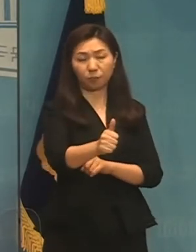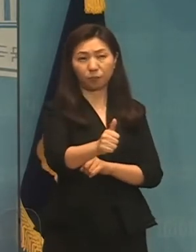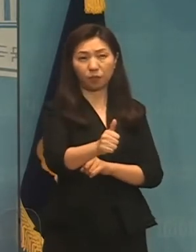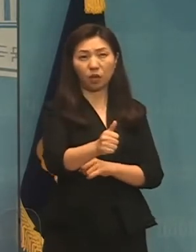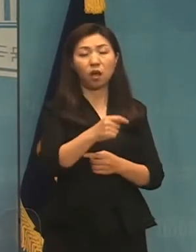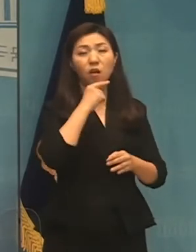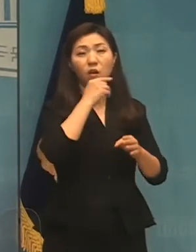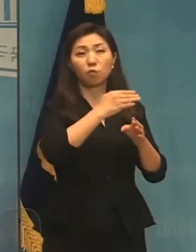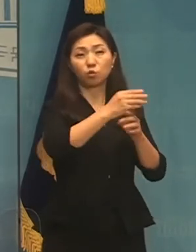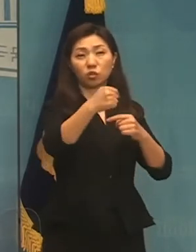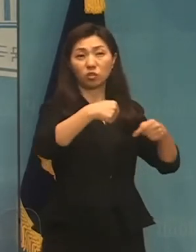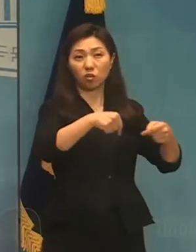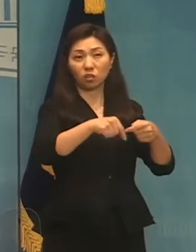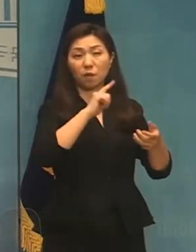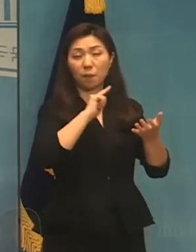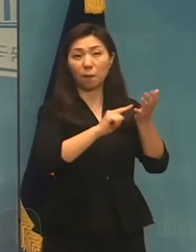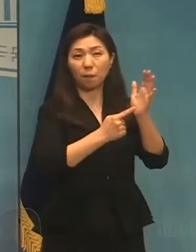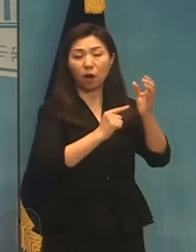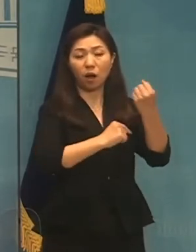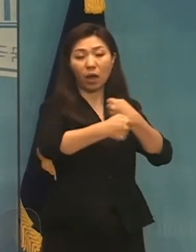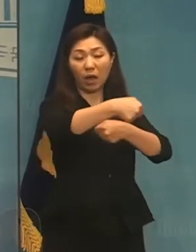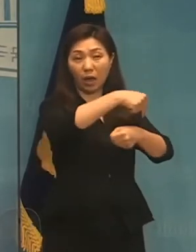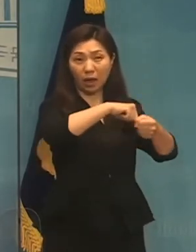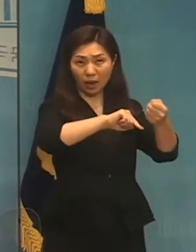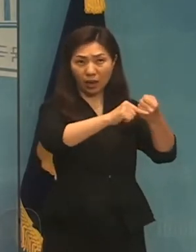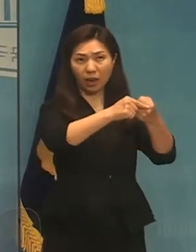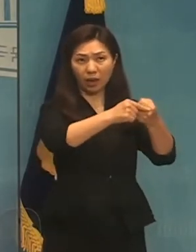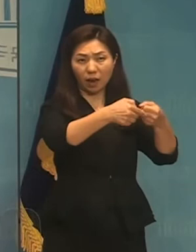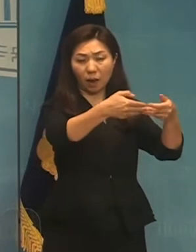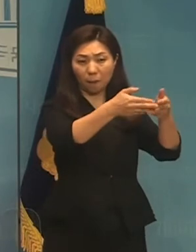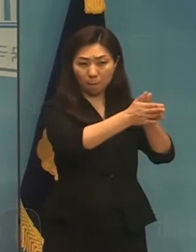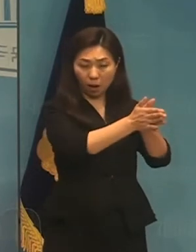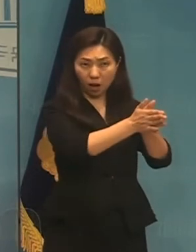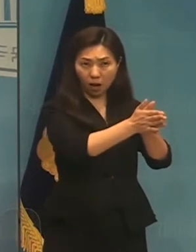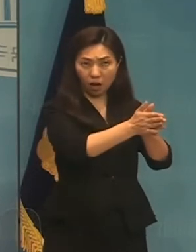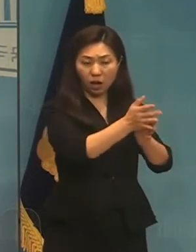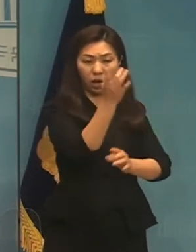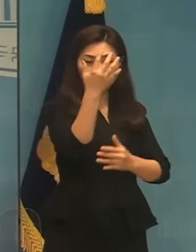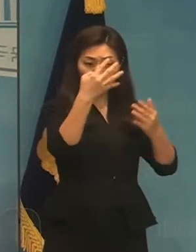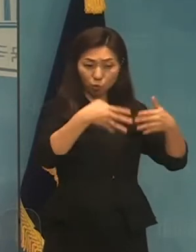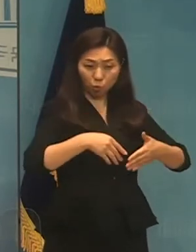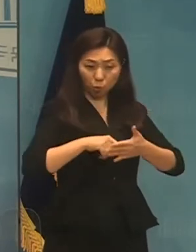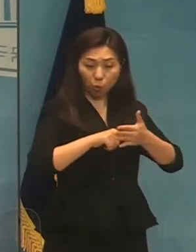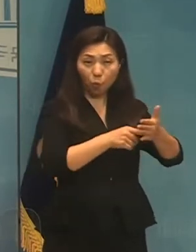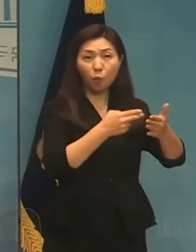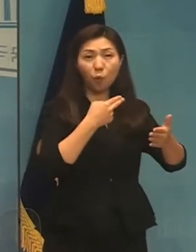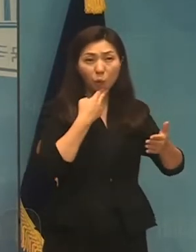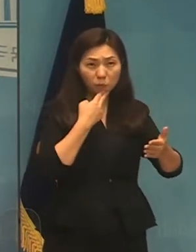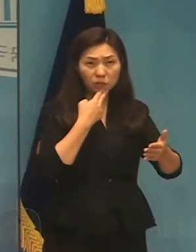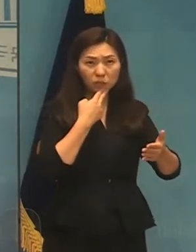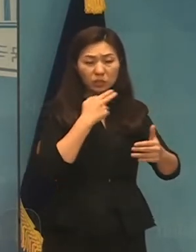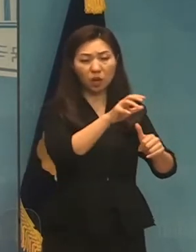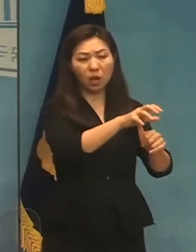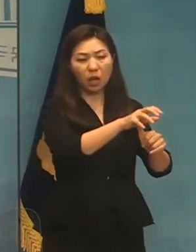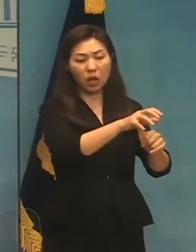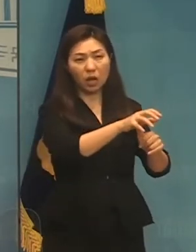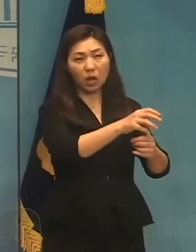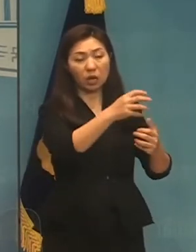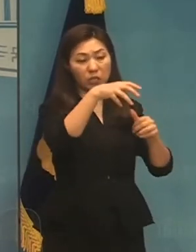피해파를 우선으로 추진하는 것이 아니라 이 상황에서 조건부 제재 완화를 받겠다고 했습니다.